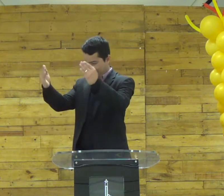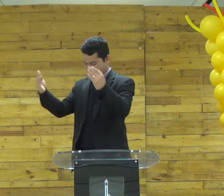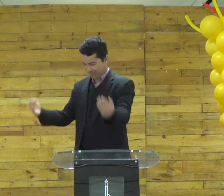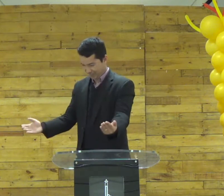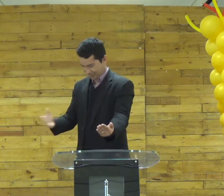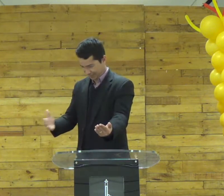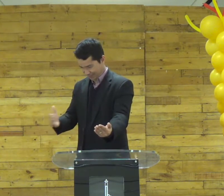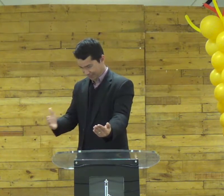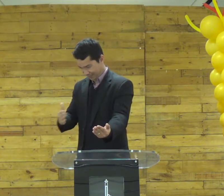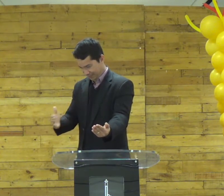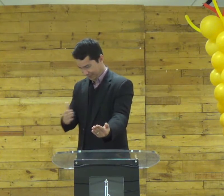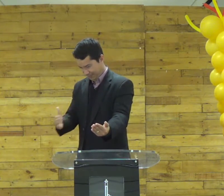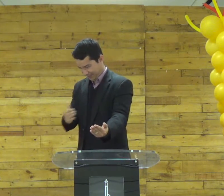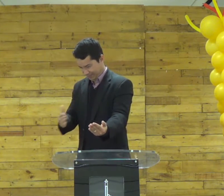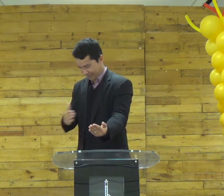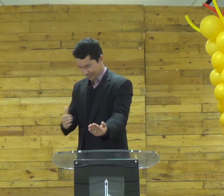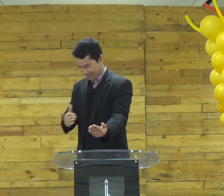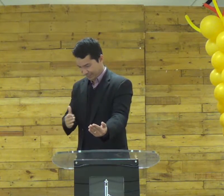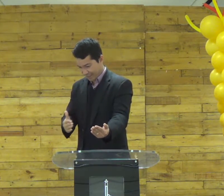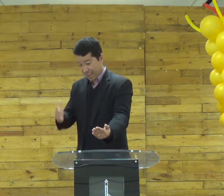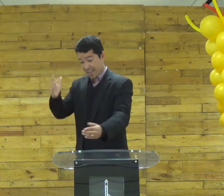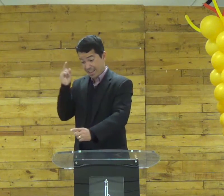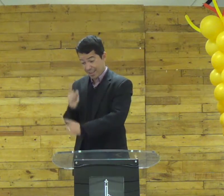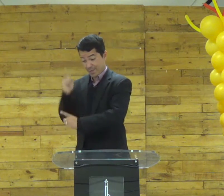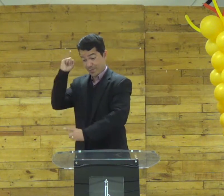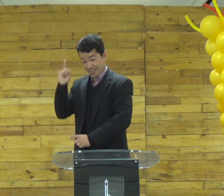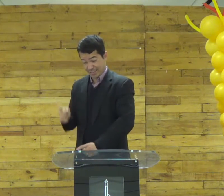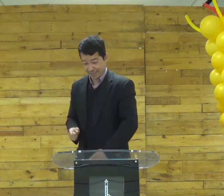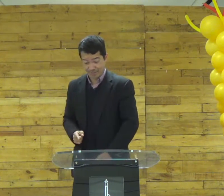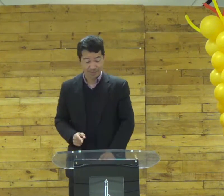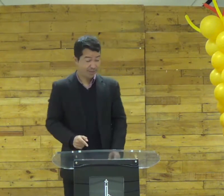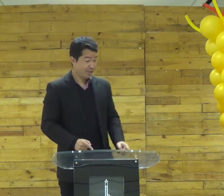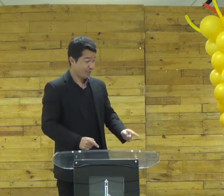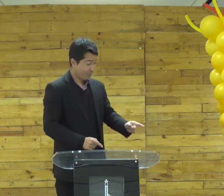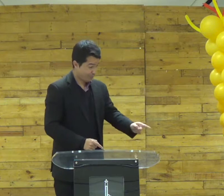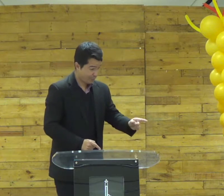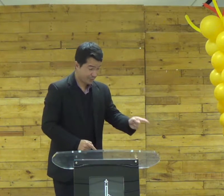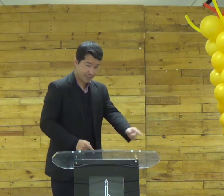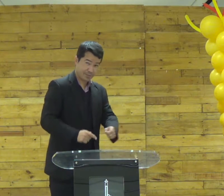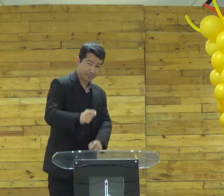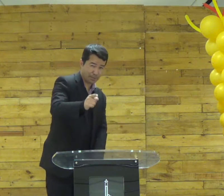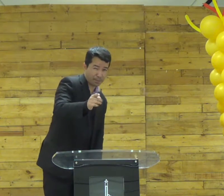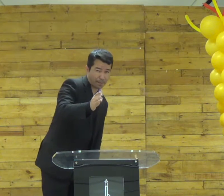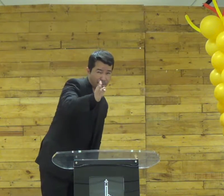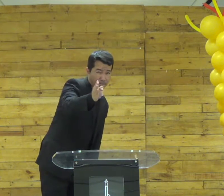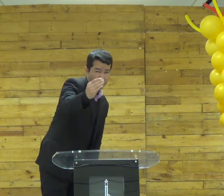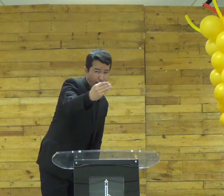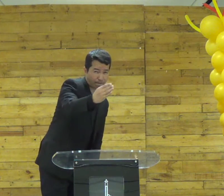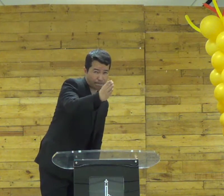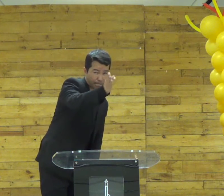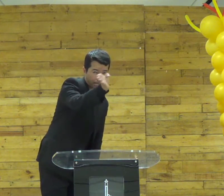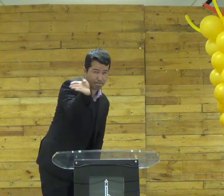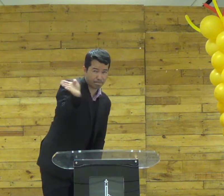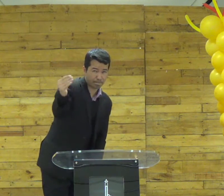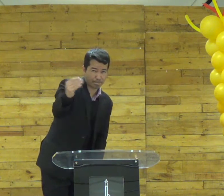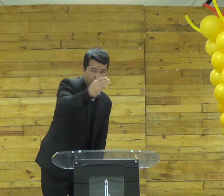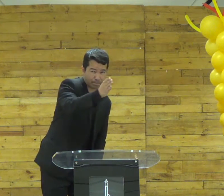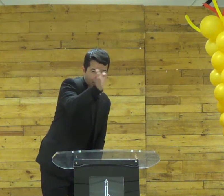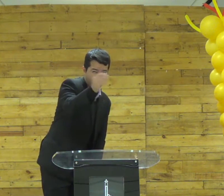averiguar abre o livro dá uma folhada ah encontrei você segue naquela direção vira esquerda